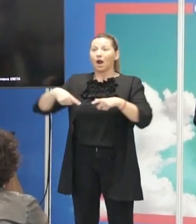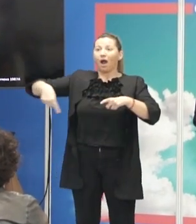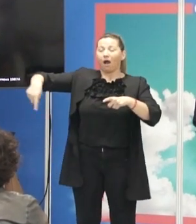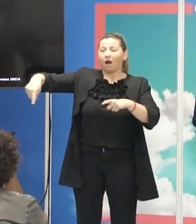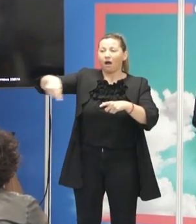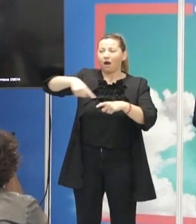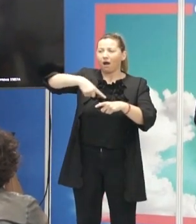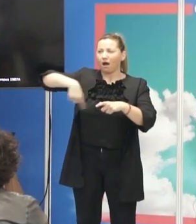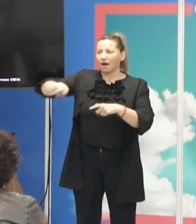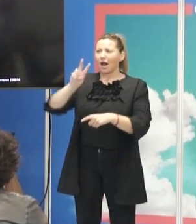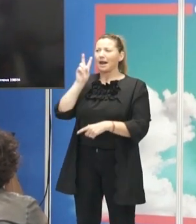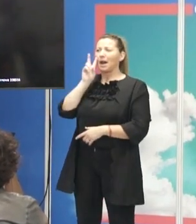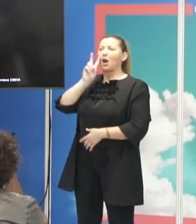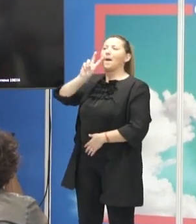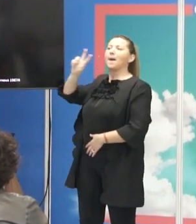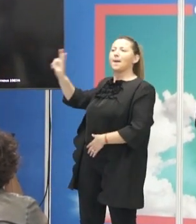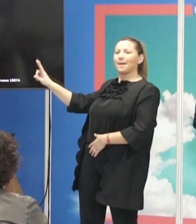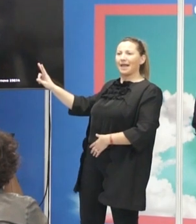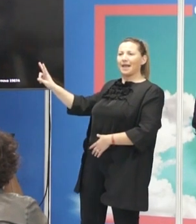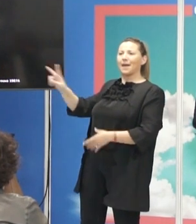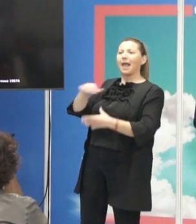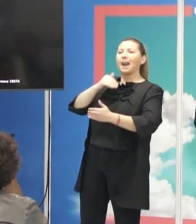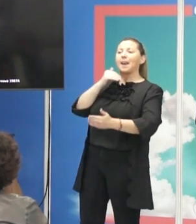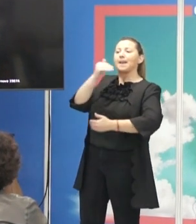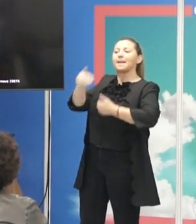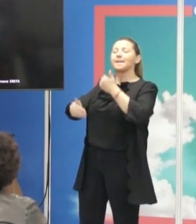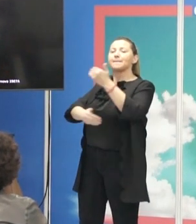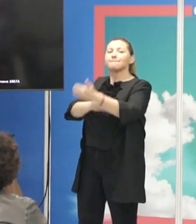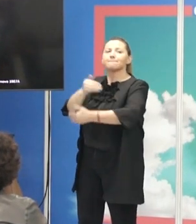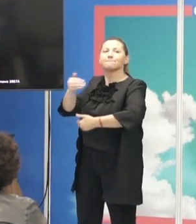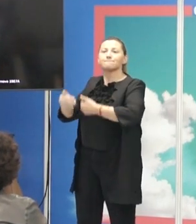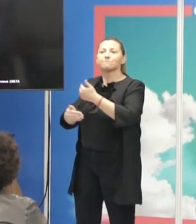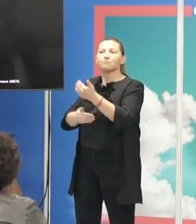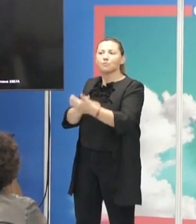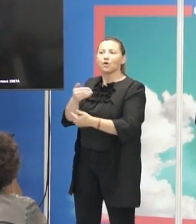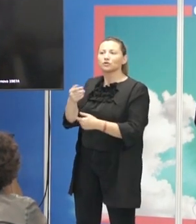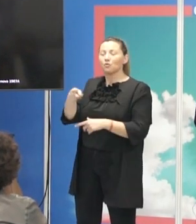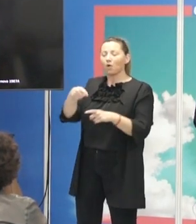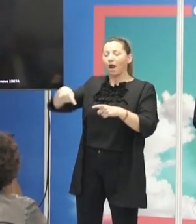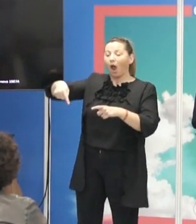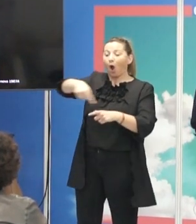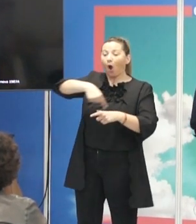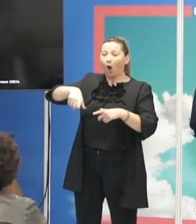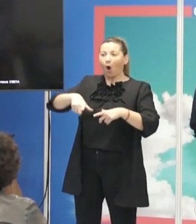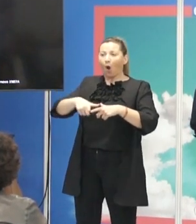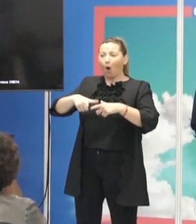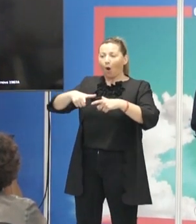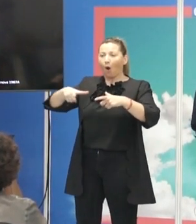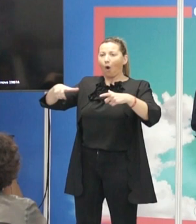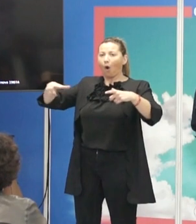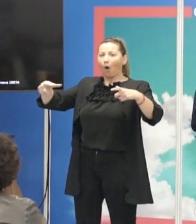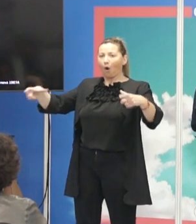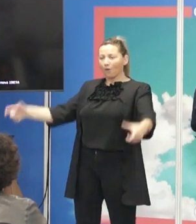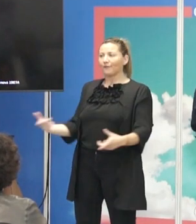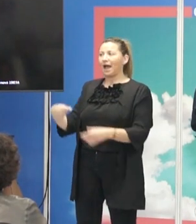se va a poner ahora es una solidificación del proceso entre 1999 y 2013, cómo la onda de choque atraviesa ese anillo de